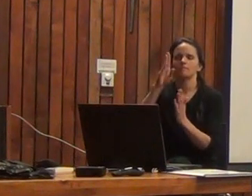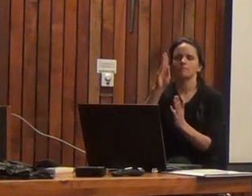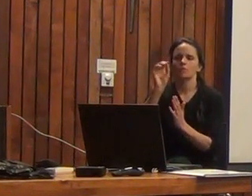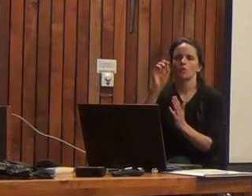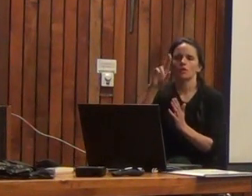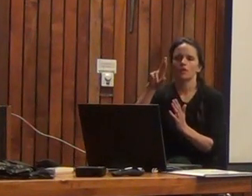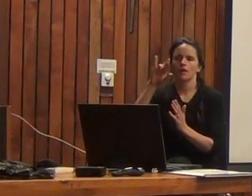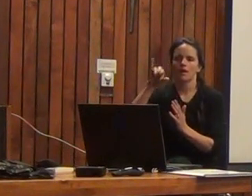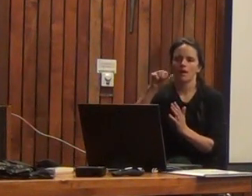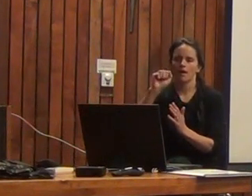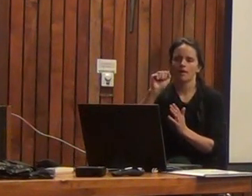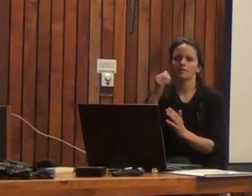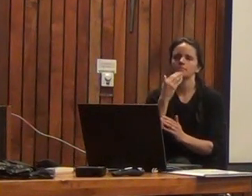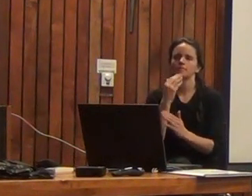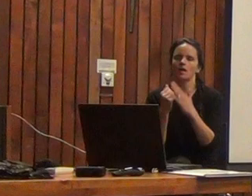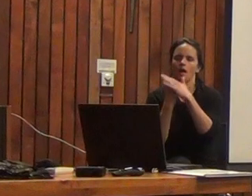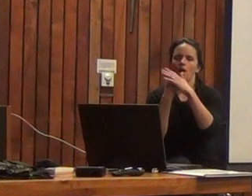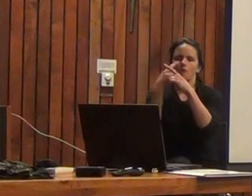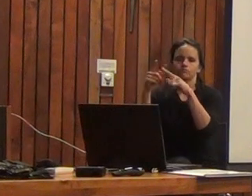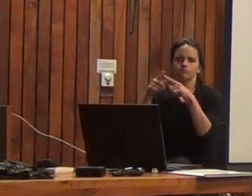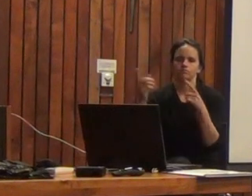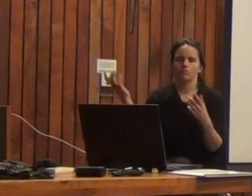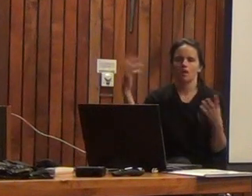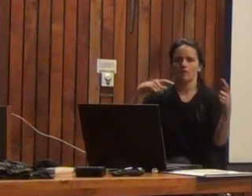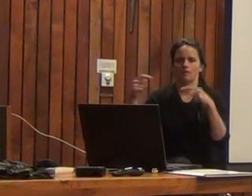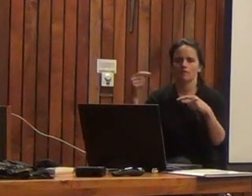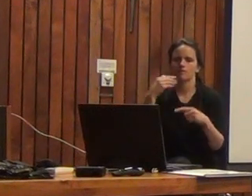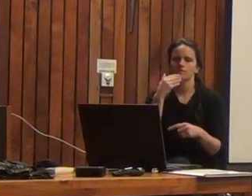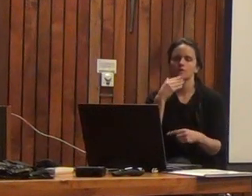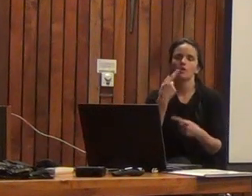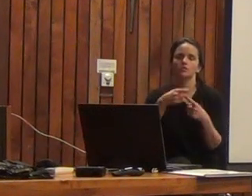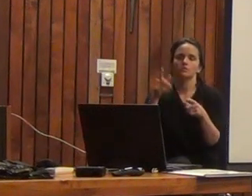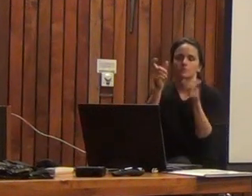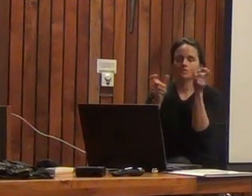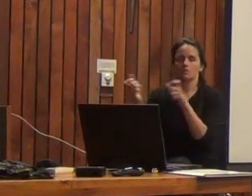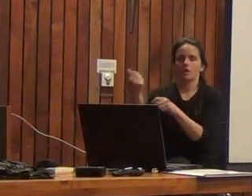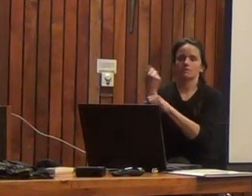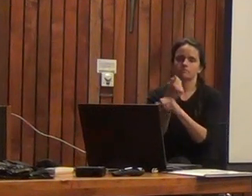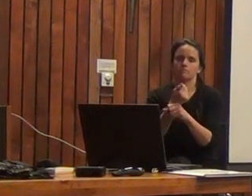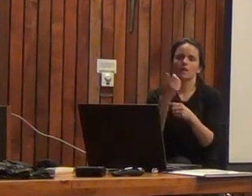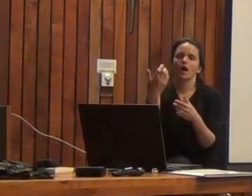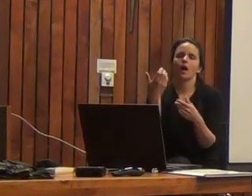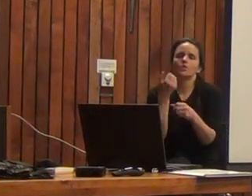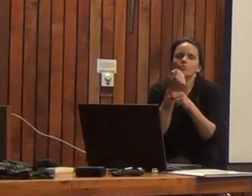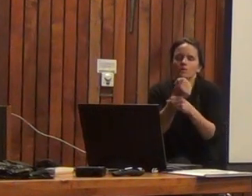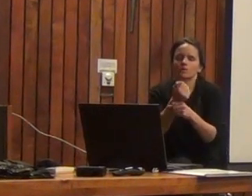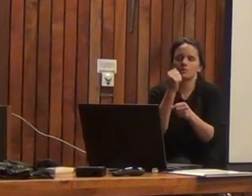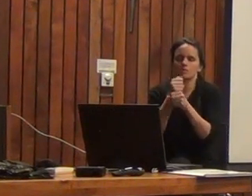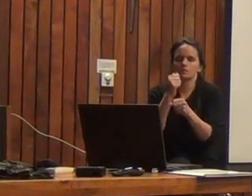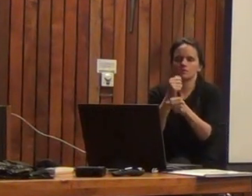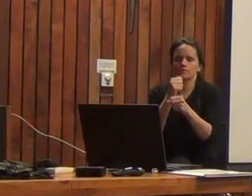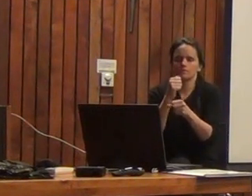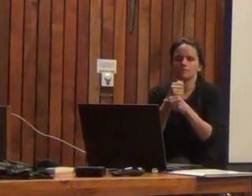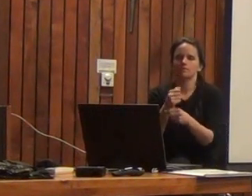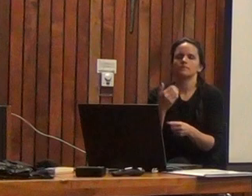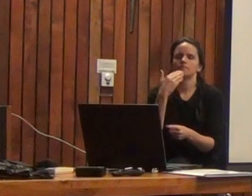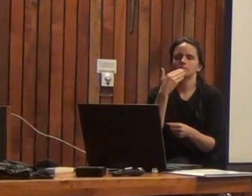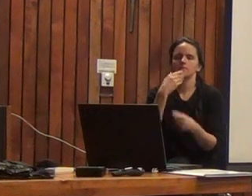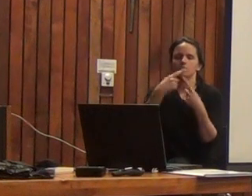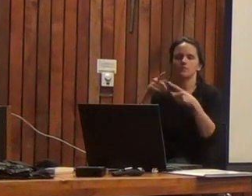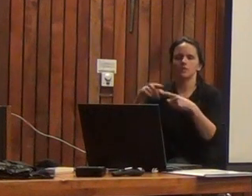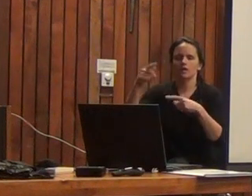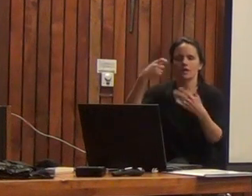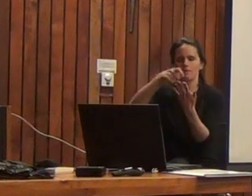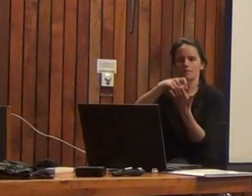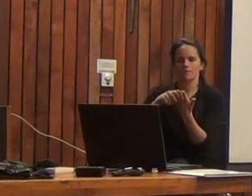Saludamos asimismo a las autoridades que nos acompañan, a los socios que participaron en la producción del nuevo BIS-5 y a todos los evaluadores